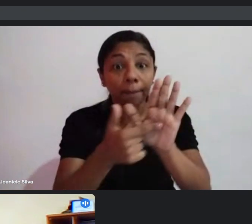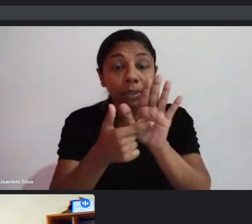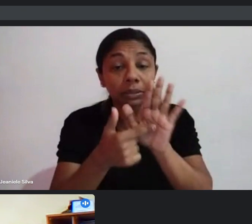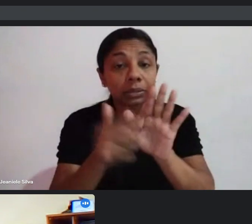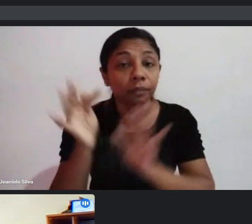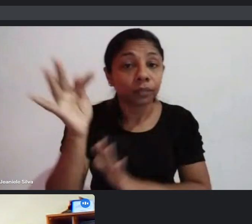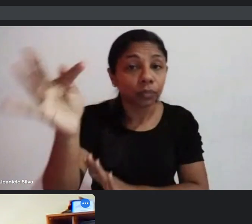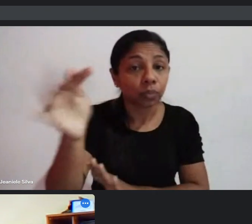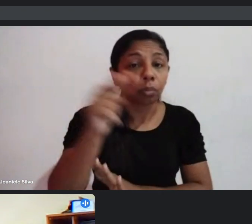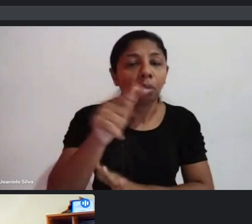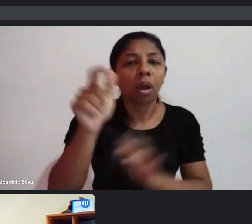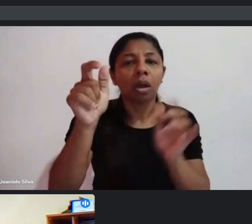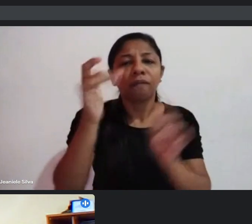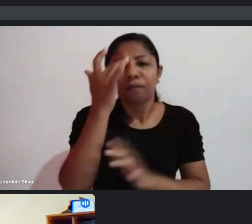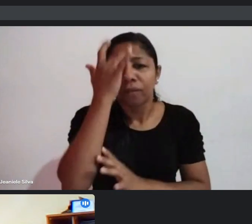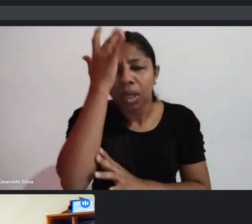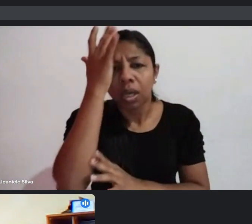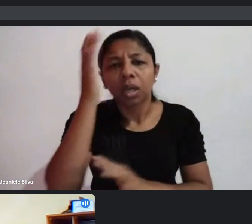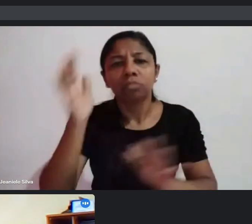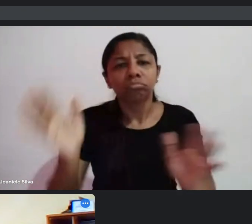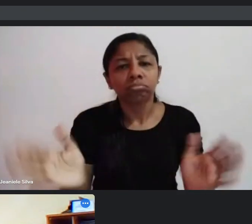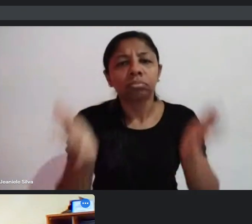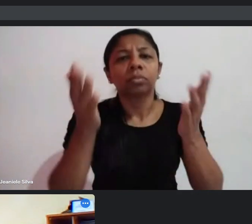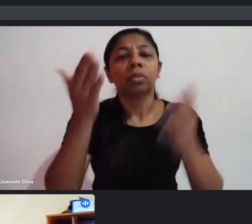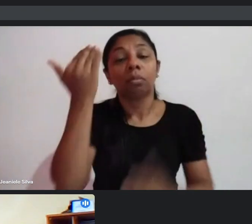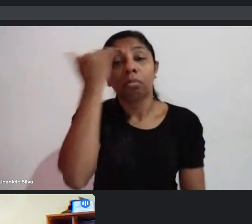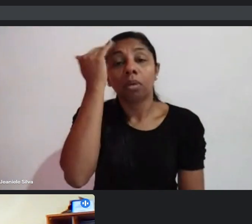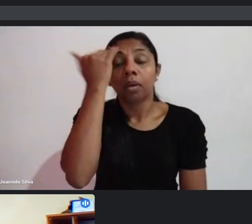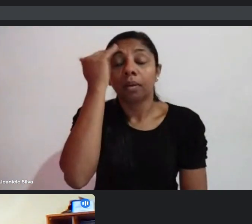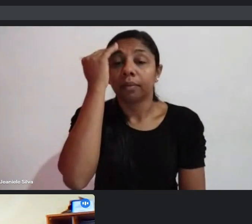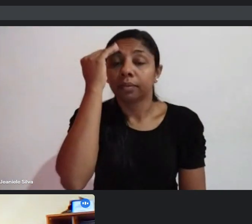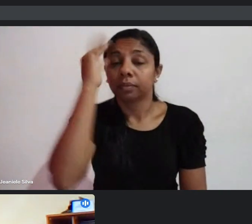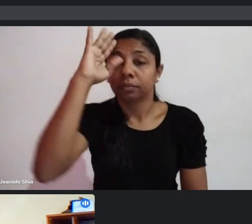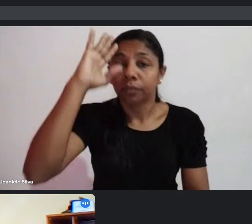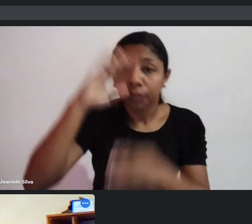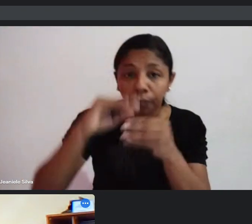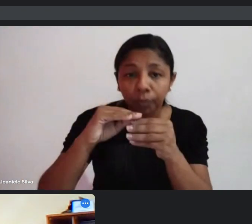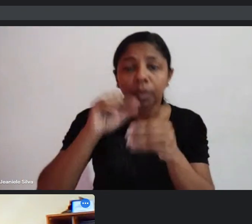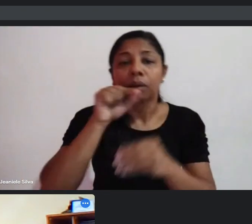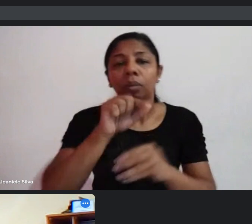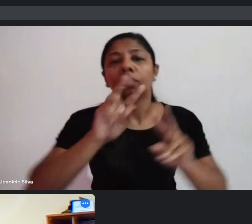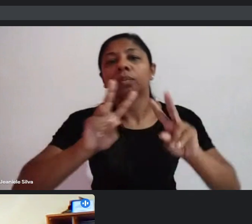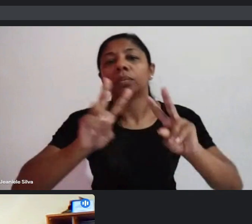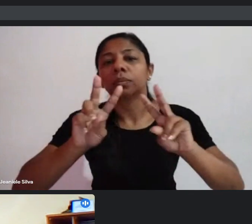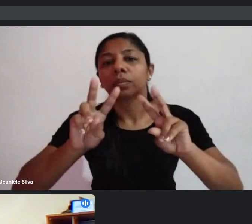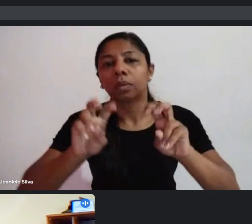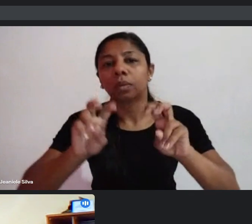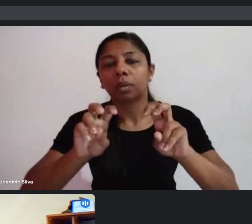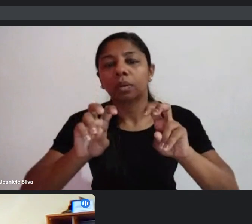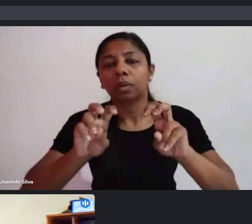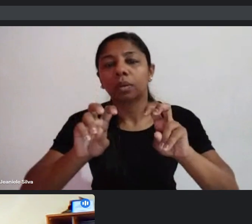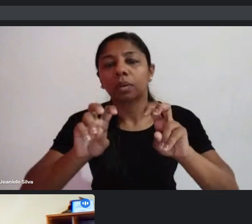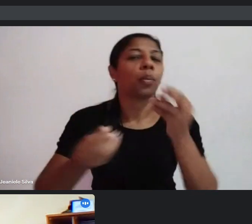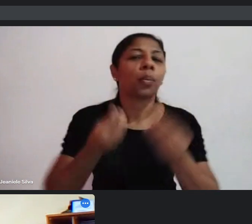poder facilitar esse nosso entendimento exatamente sobre como